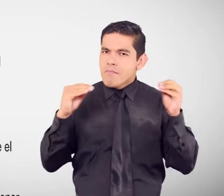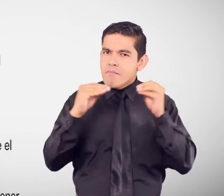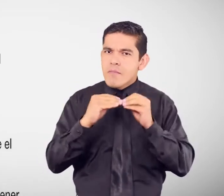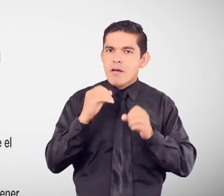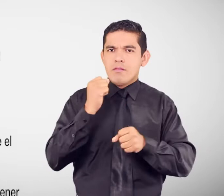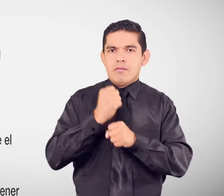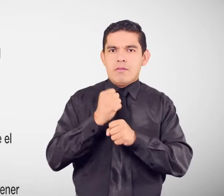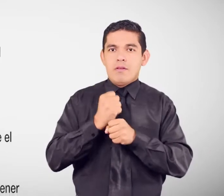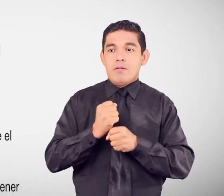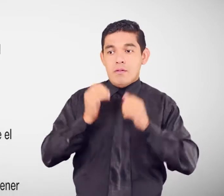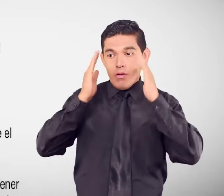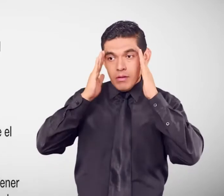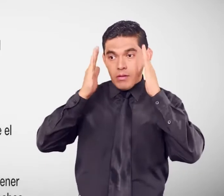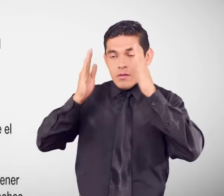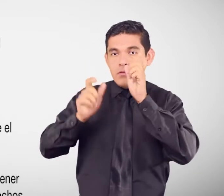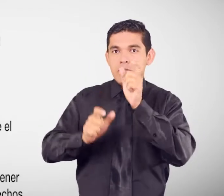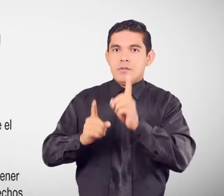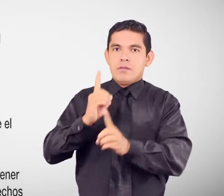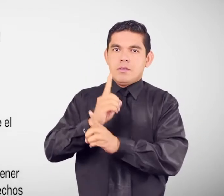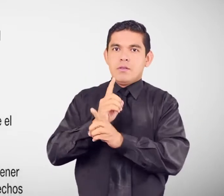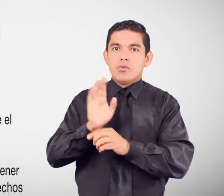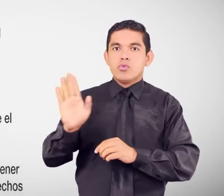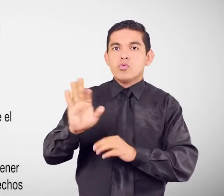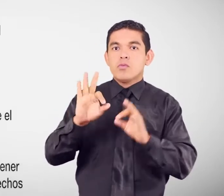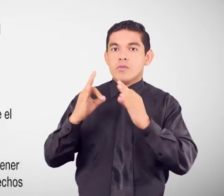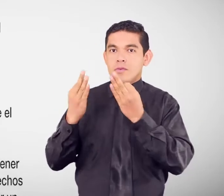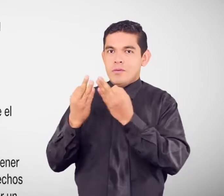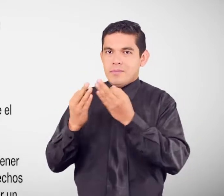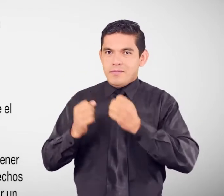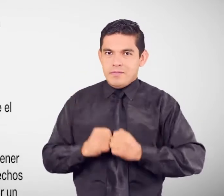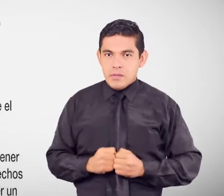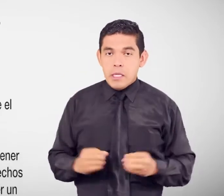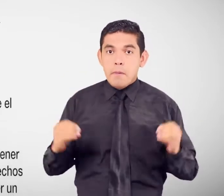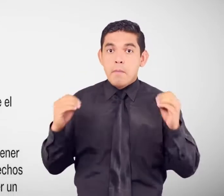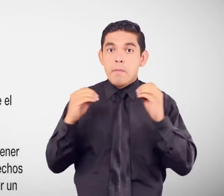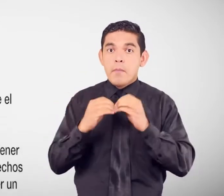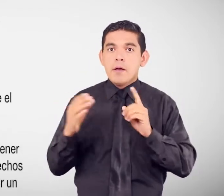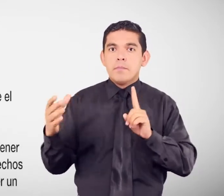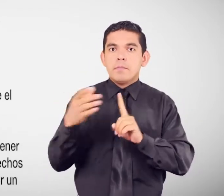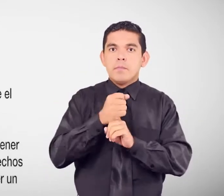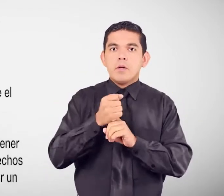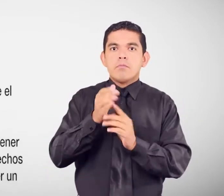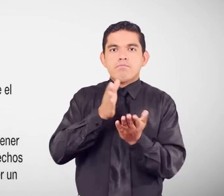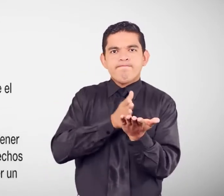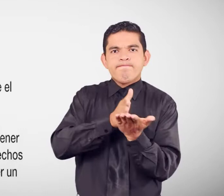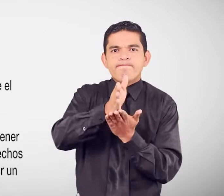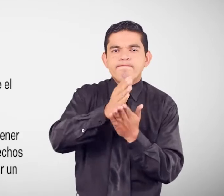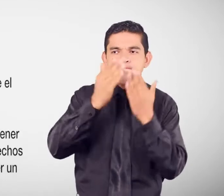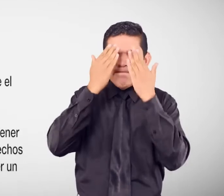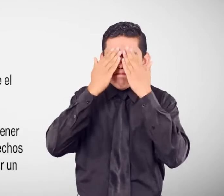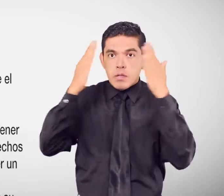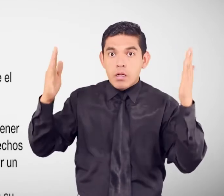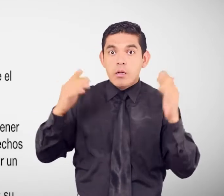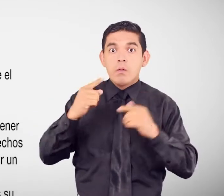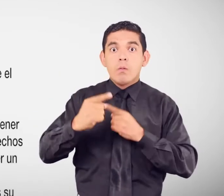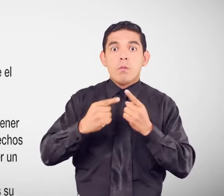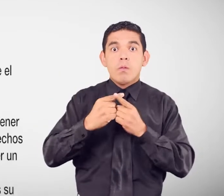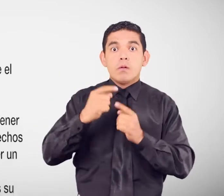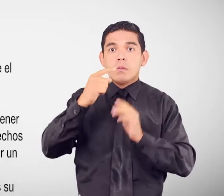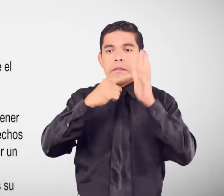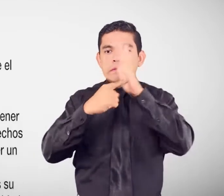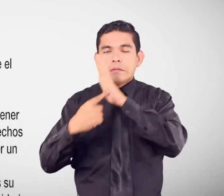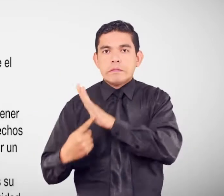trabajo hacia las personas con discapacidad y sus familias, logrando tener una orientación clara cuando sus derechos han sido